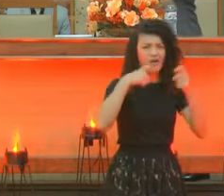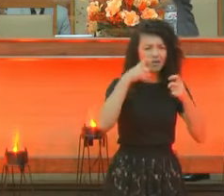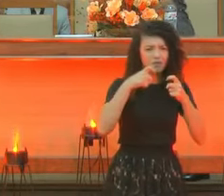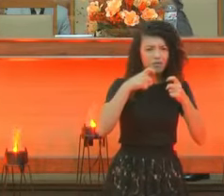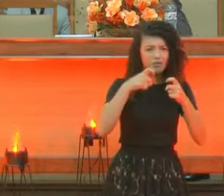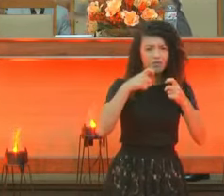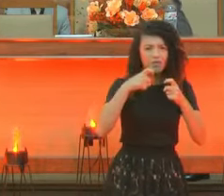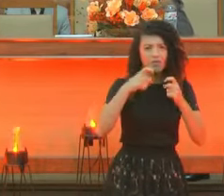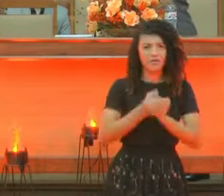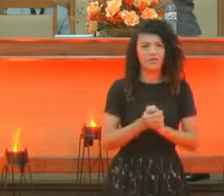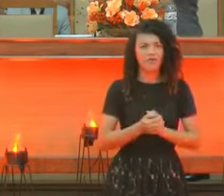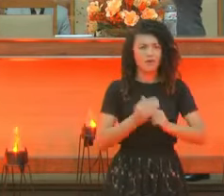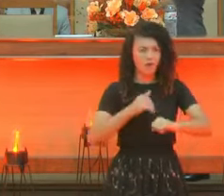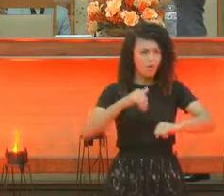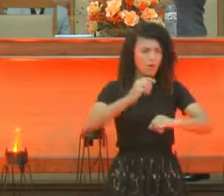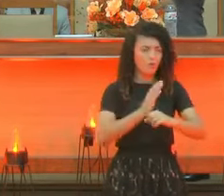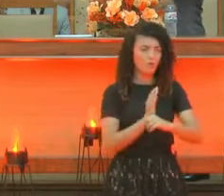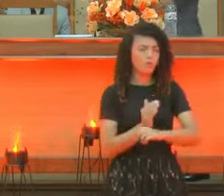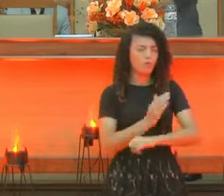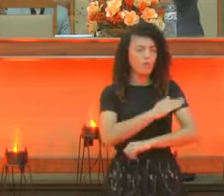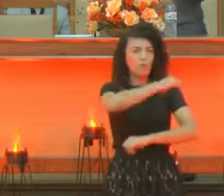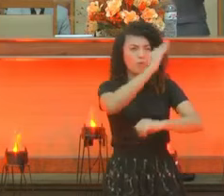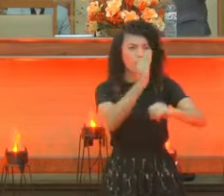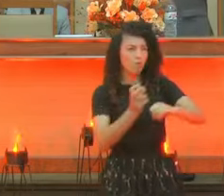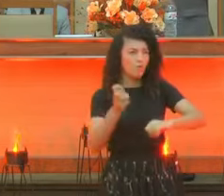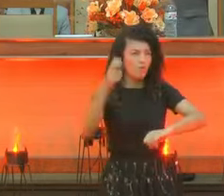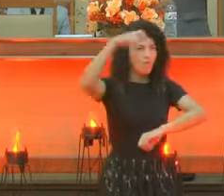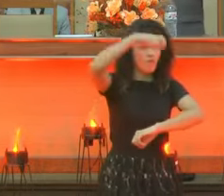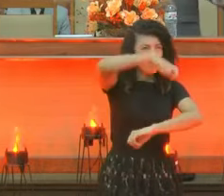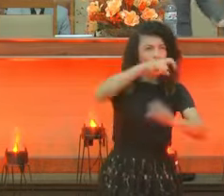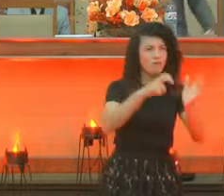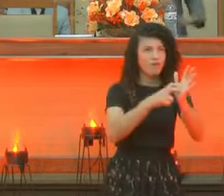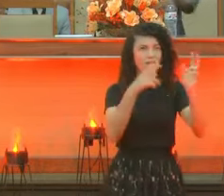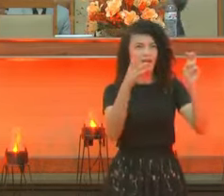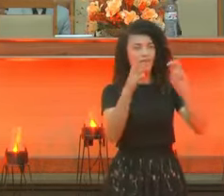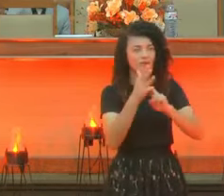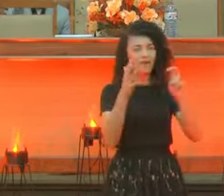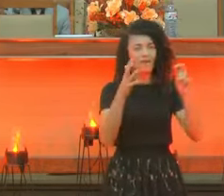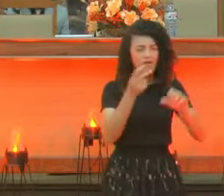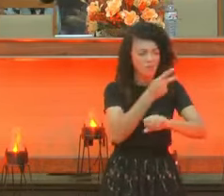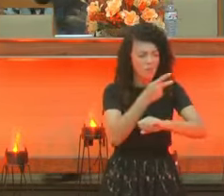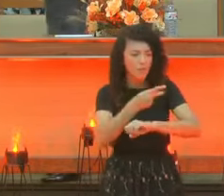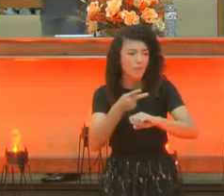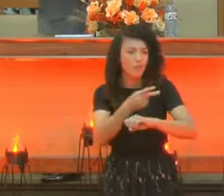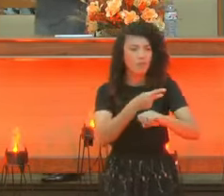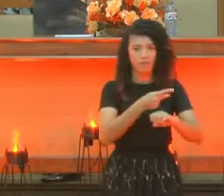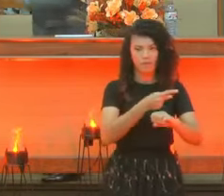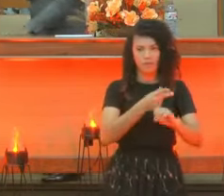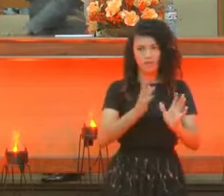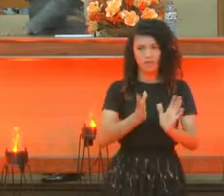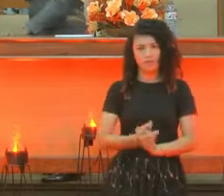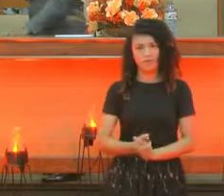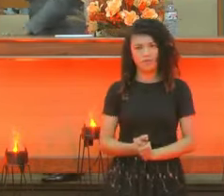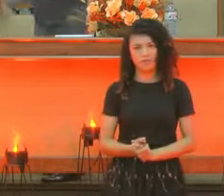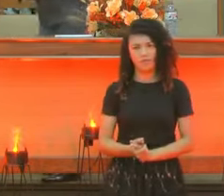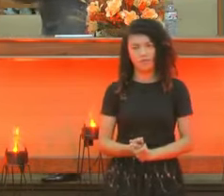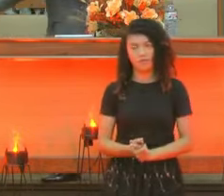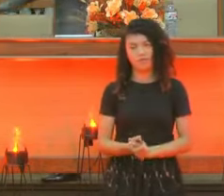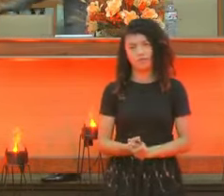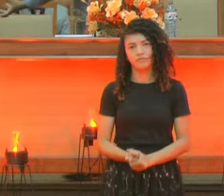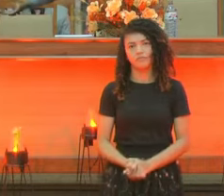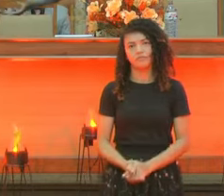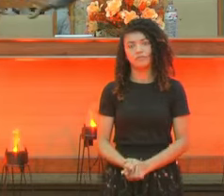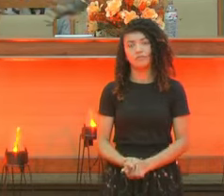Ele não anda atrás de monte. Ele não anda atrás. Isso aí é para crente que não tem estrutura. É para crente que não conhece Deus. Quem